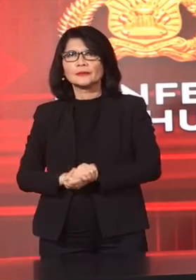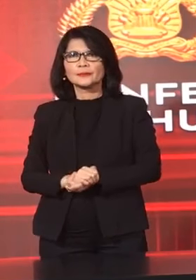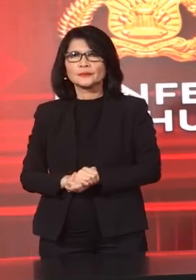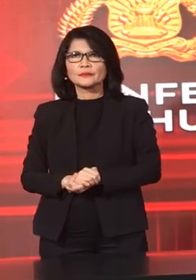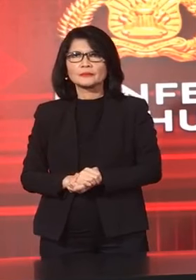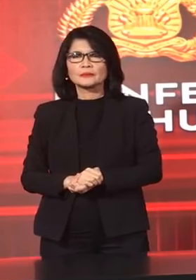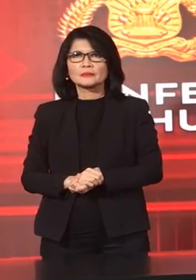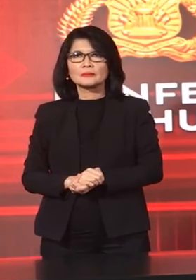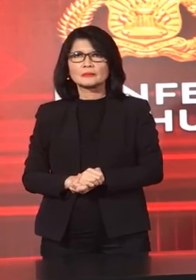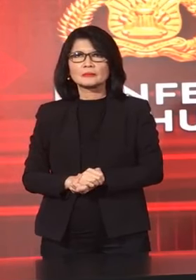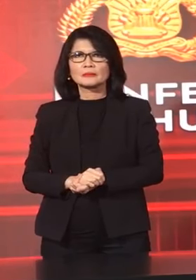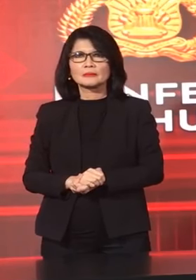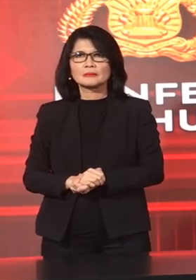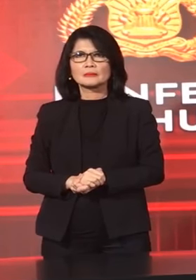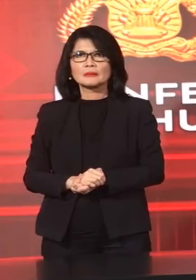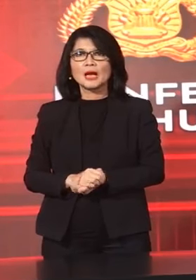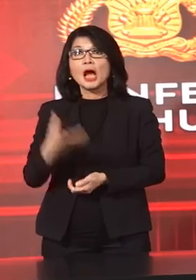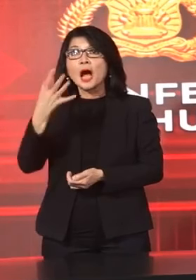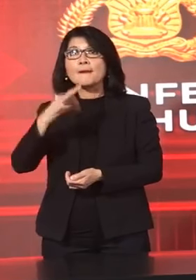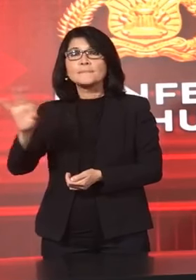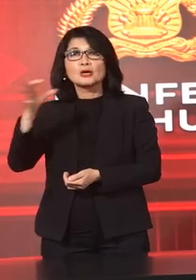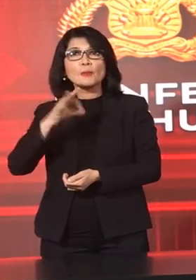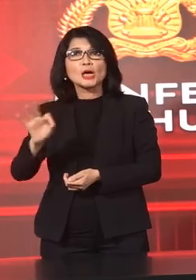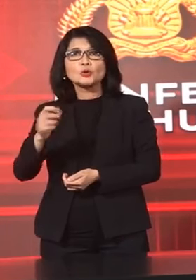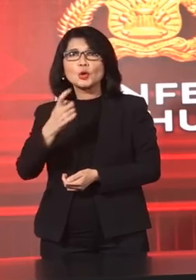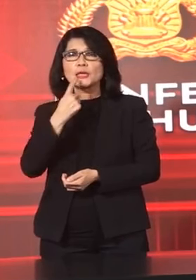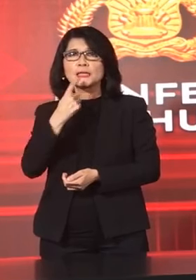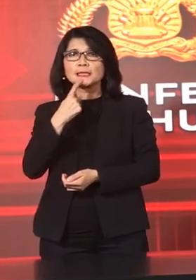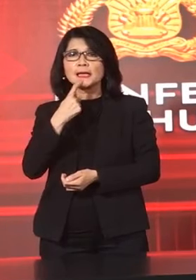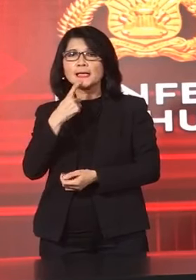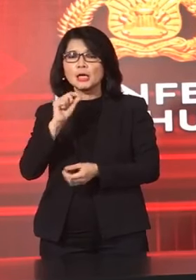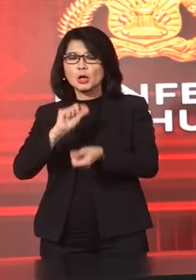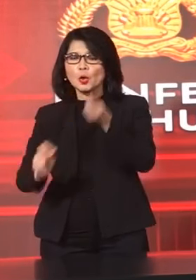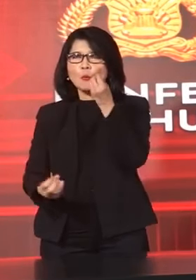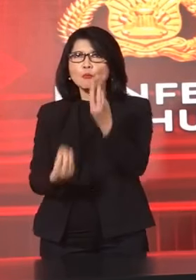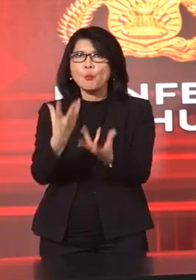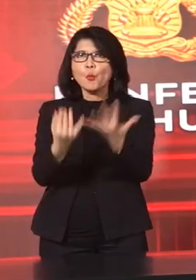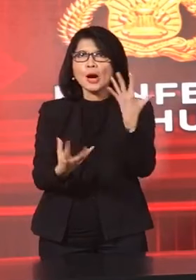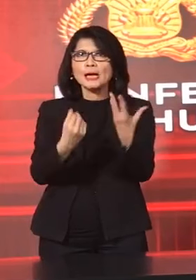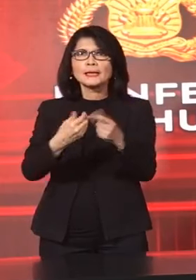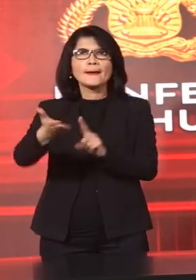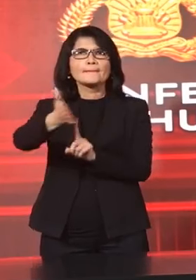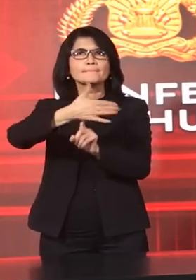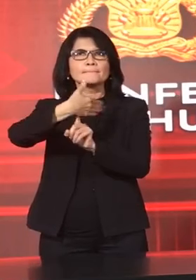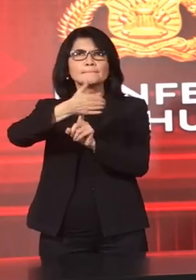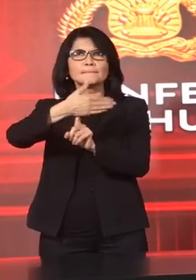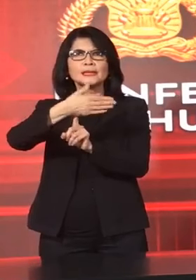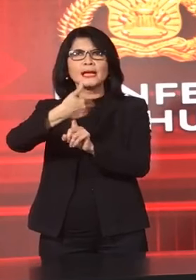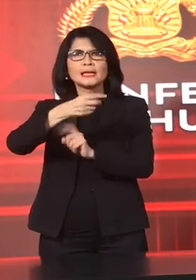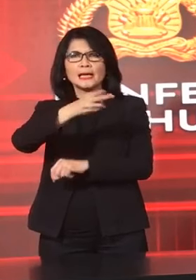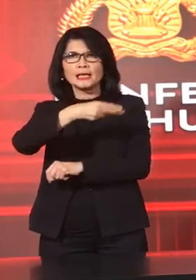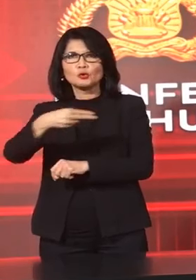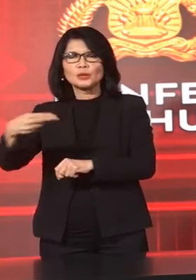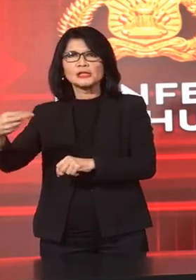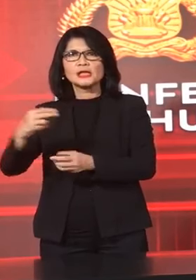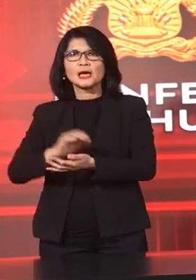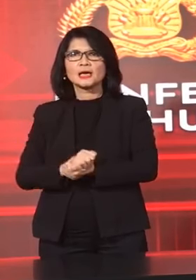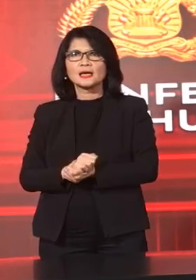Update Tentang Kasus Pembakaran Bendera RID